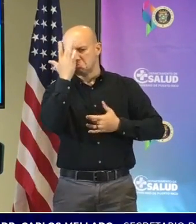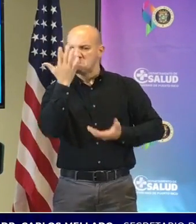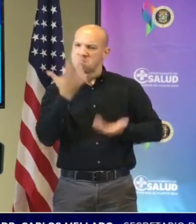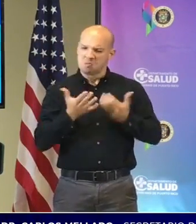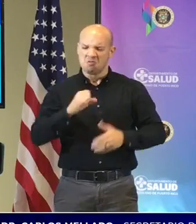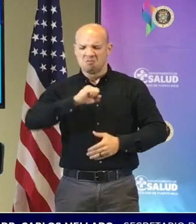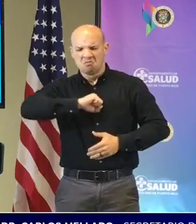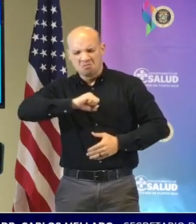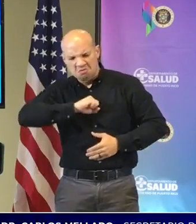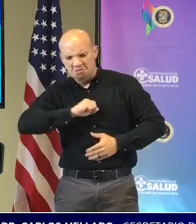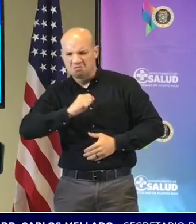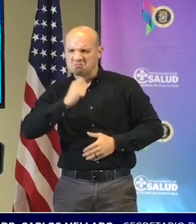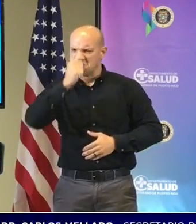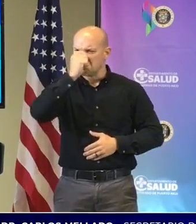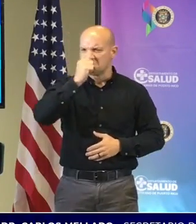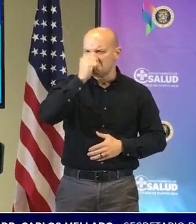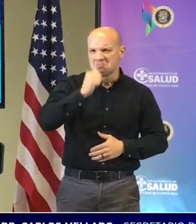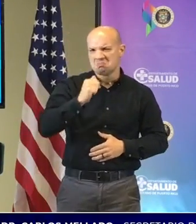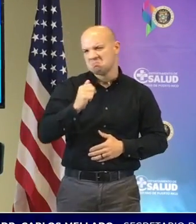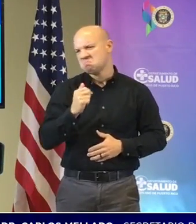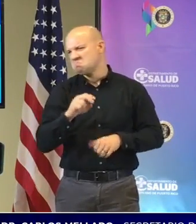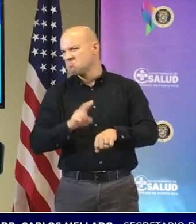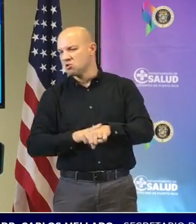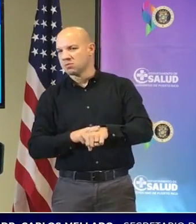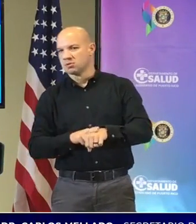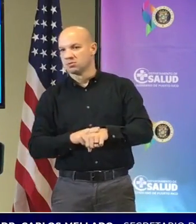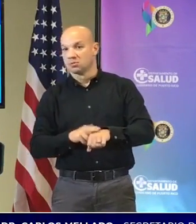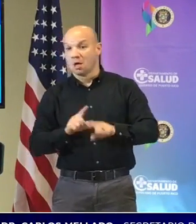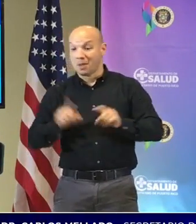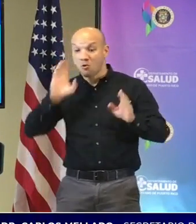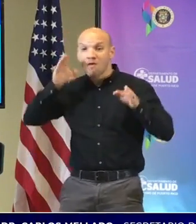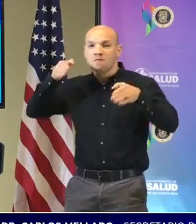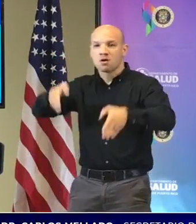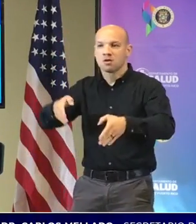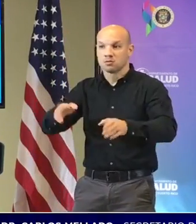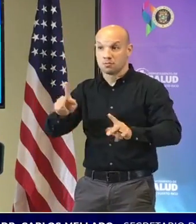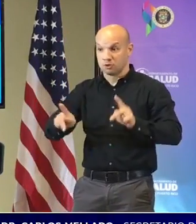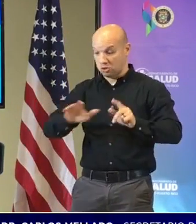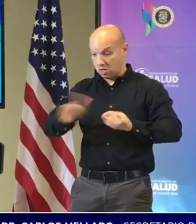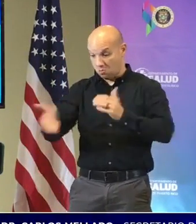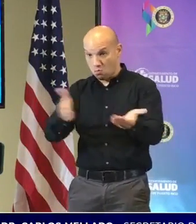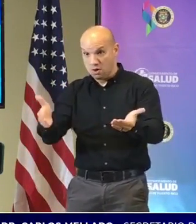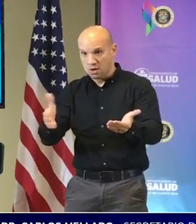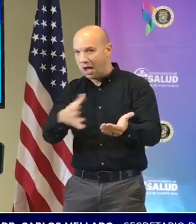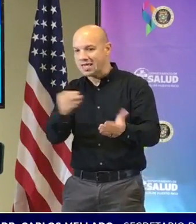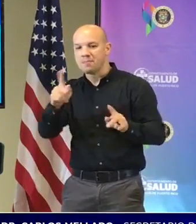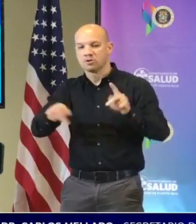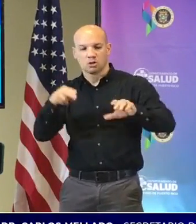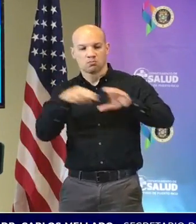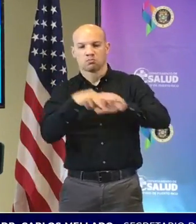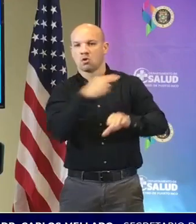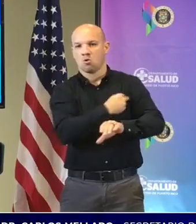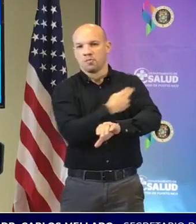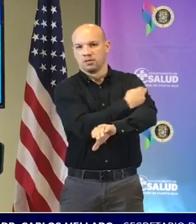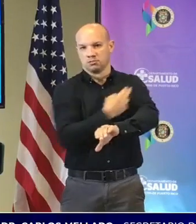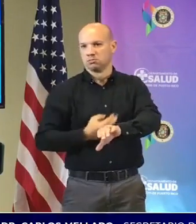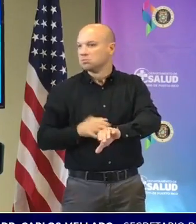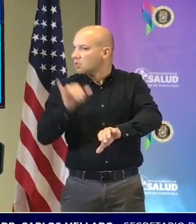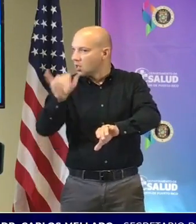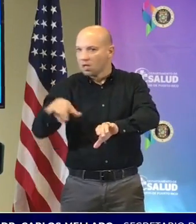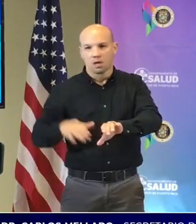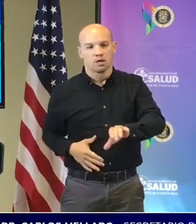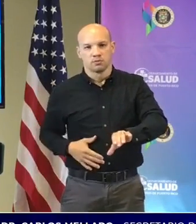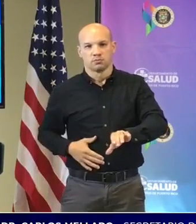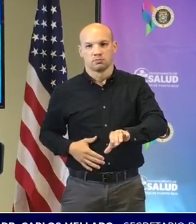es en la mortalidad y en las hospitalizaciones porque realmente eso es lo que nos preocupa y nos preocupa de la variante que si hay mucho